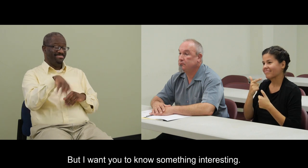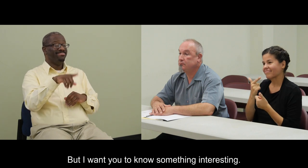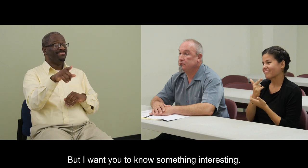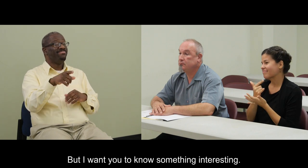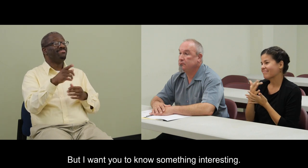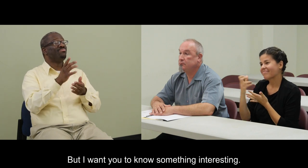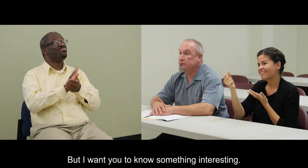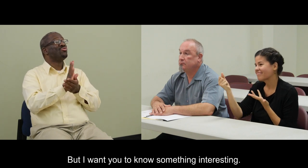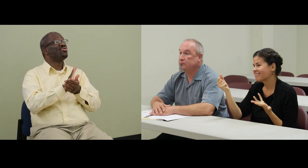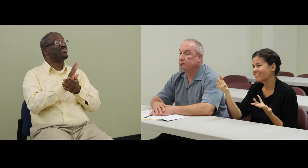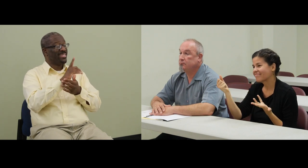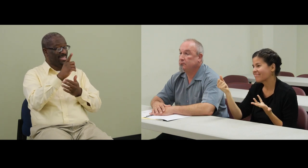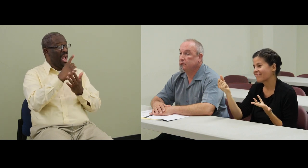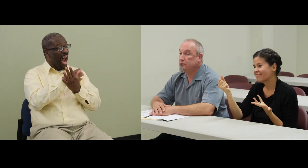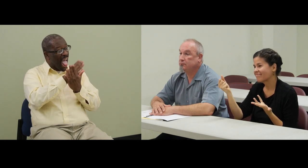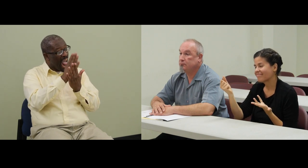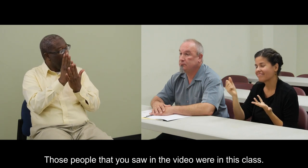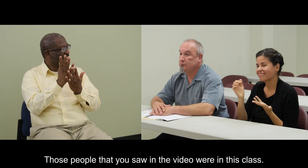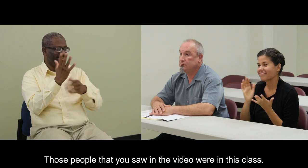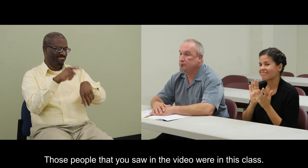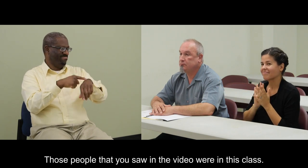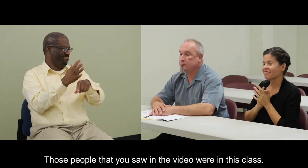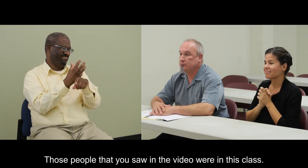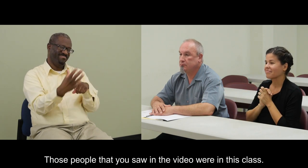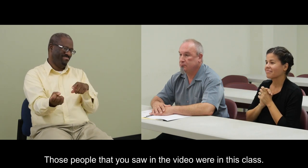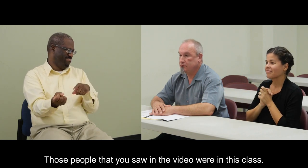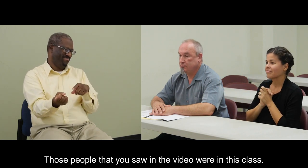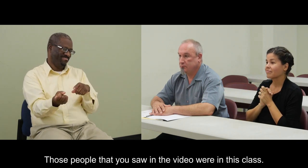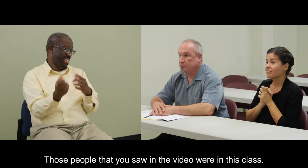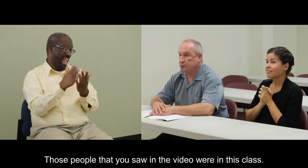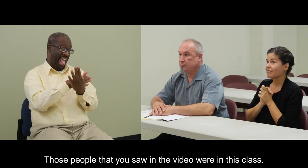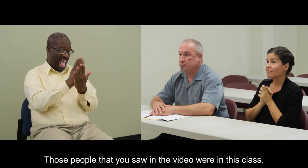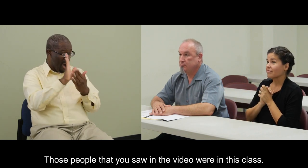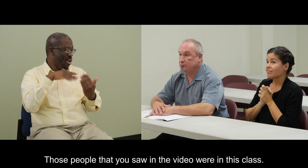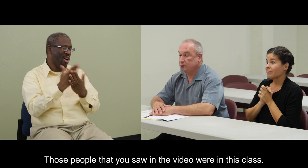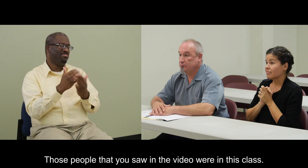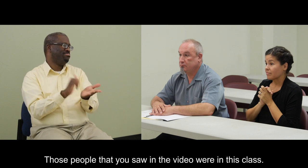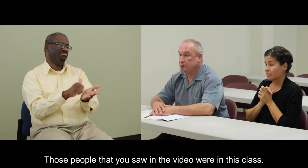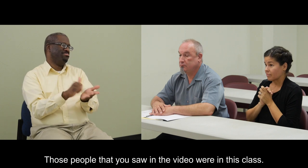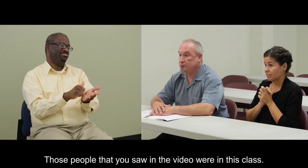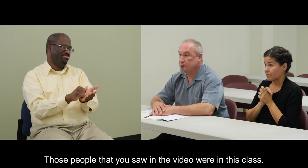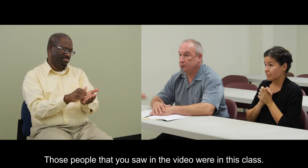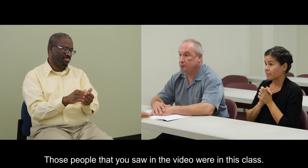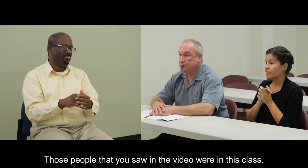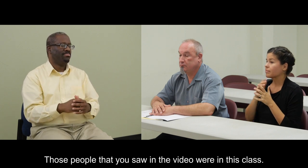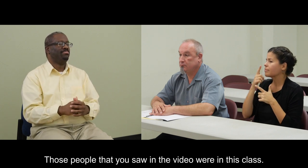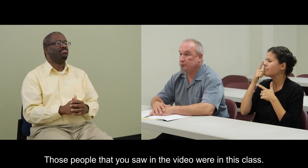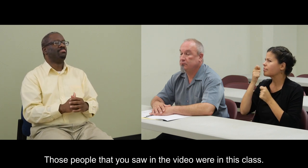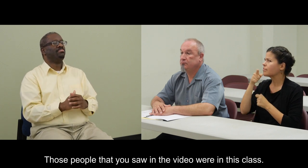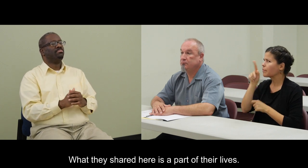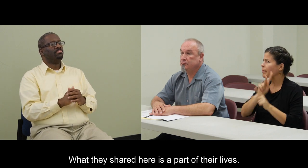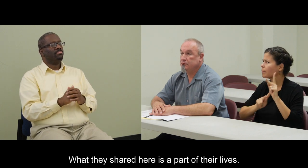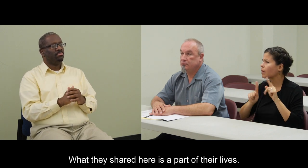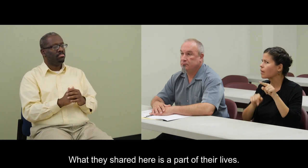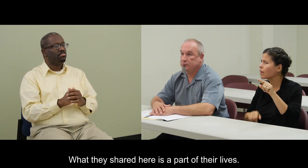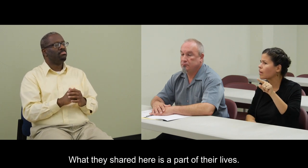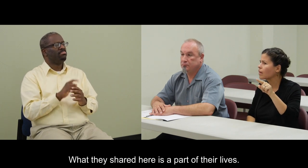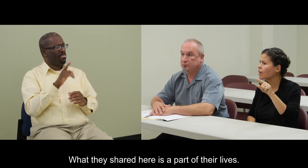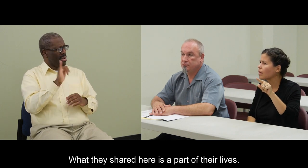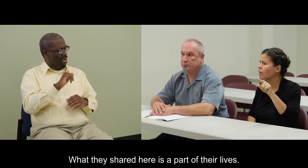sepan algo interesante. Estas personas que ustedes vieron en la película estuvieron en esta clase. Lo que